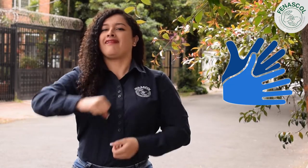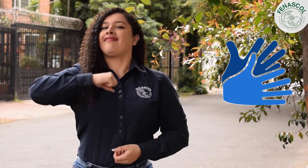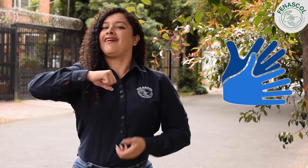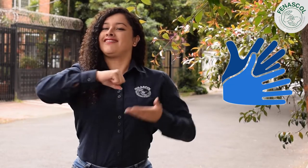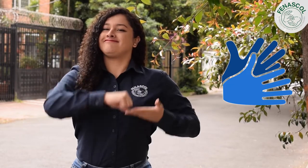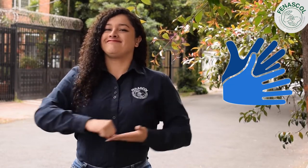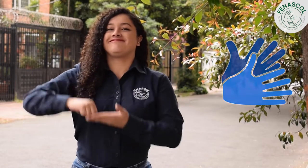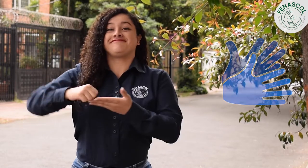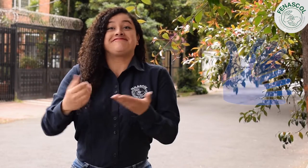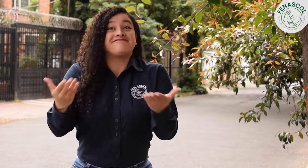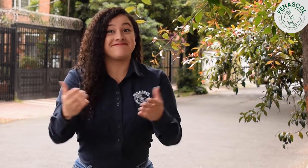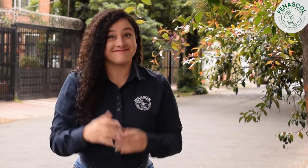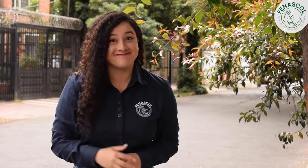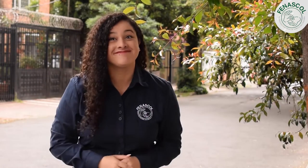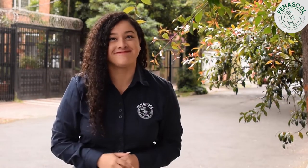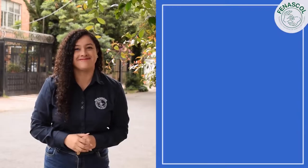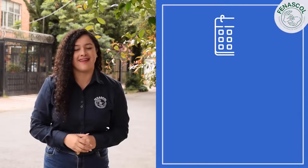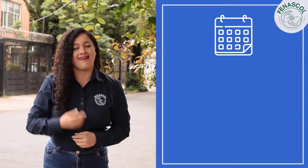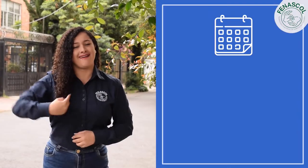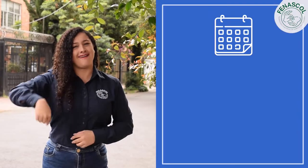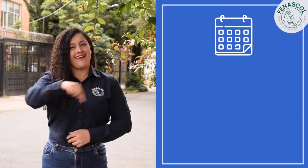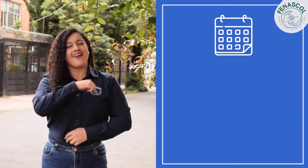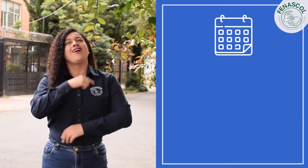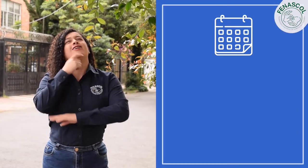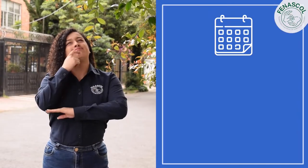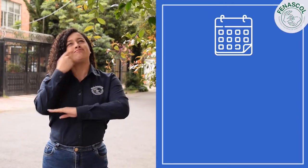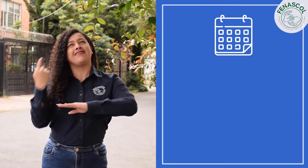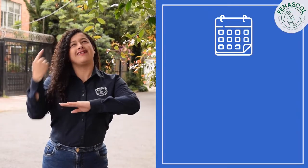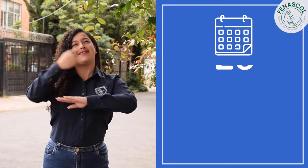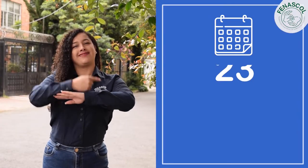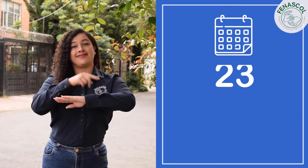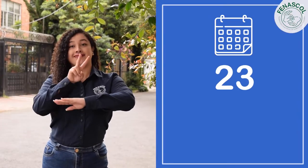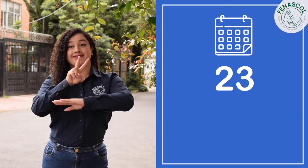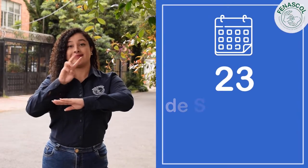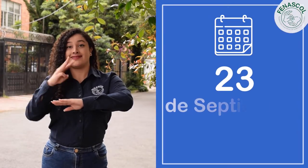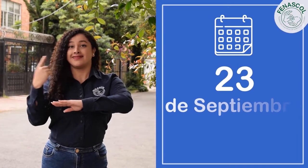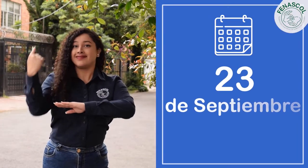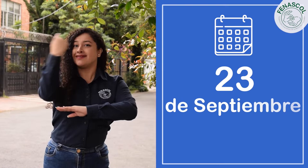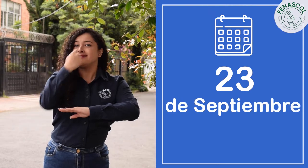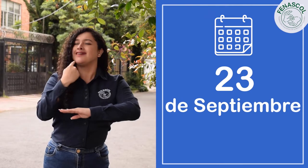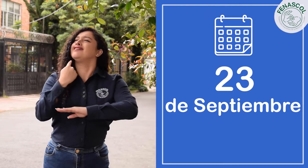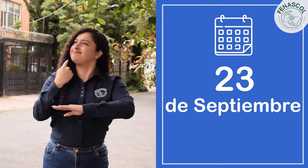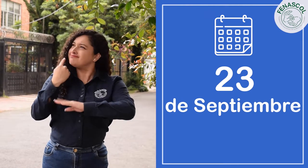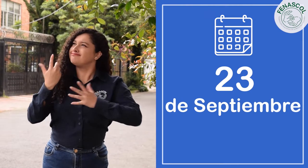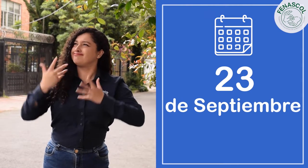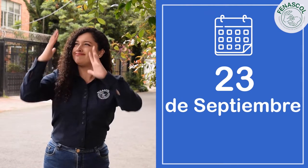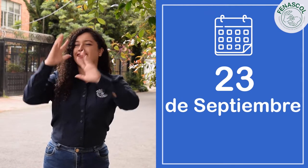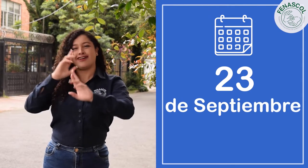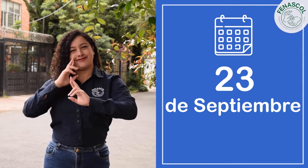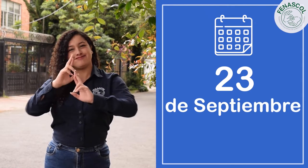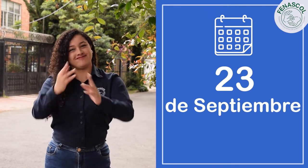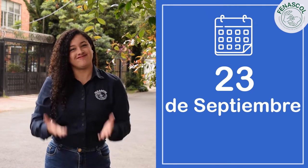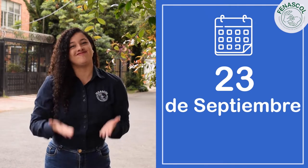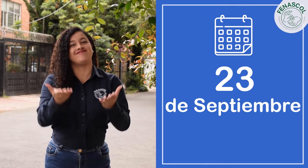derecho de expresarnos libremente a través de ella. Es el 23 de septiembre una fecha de celebración y